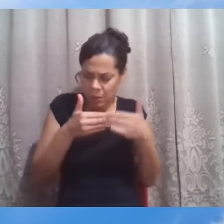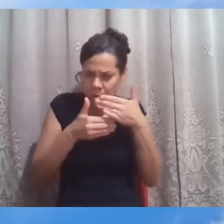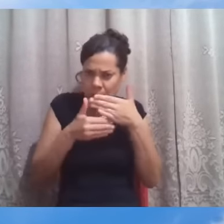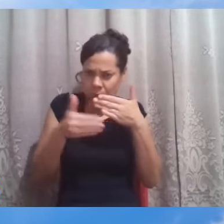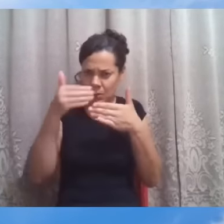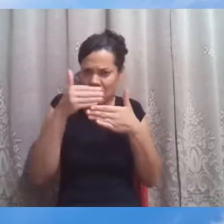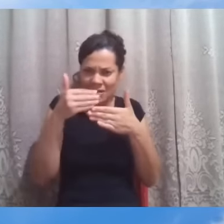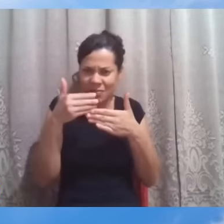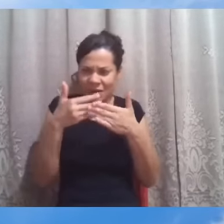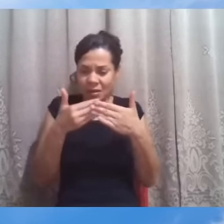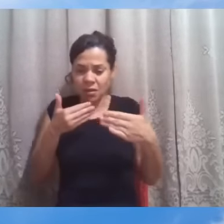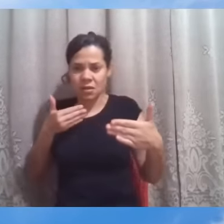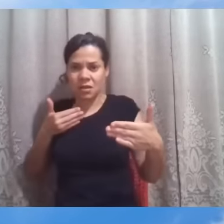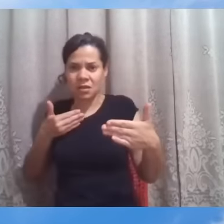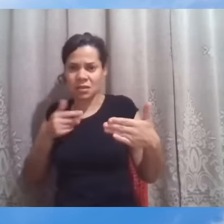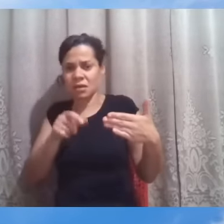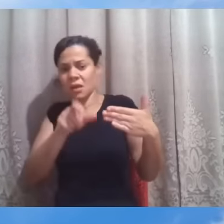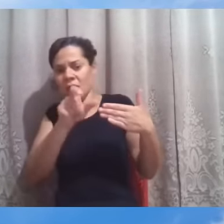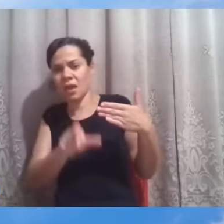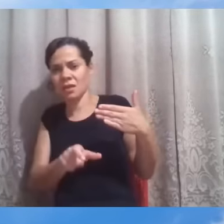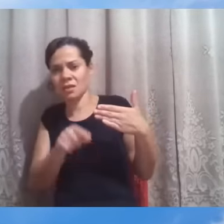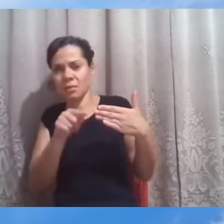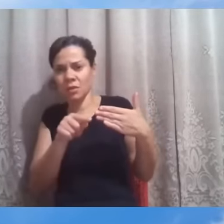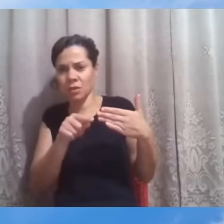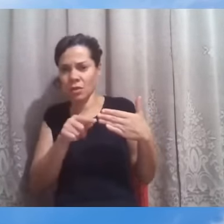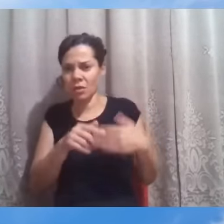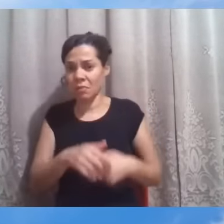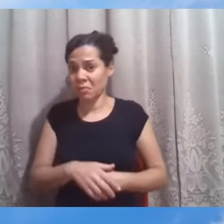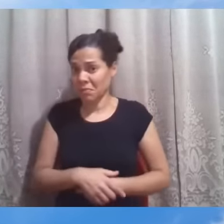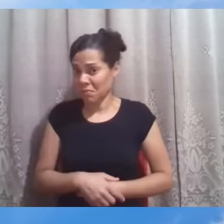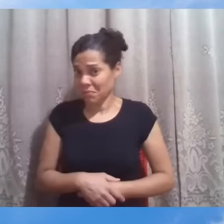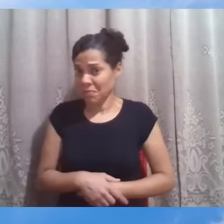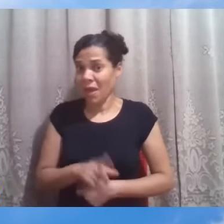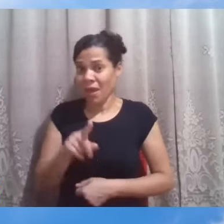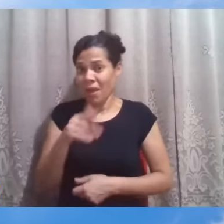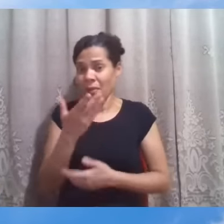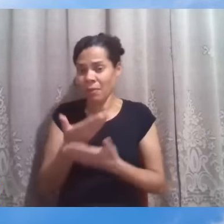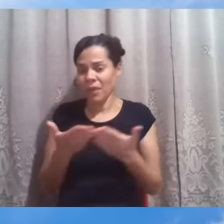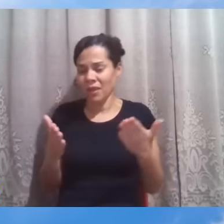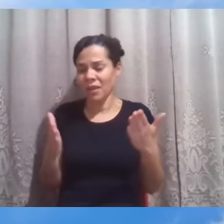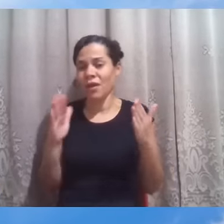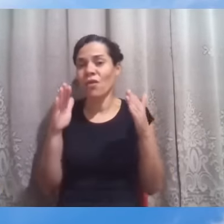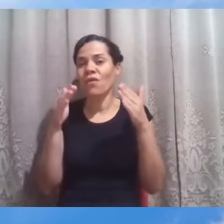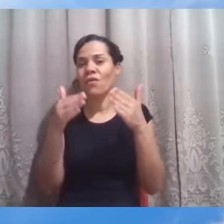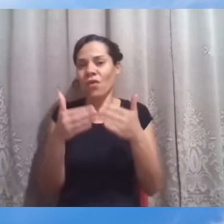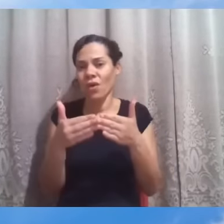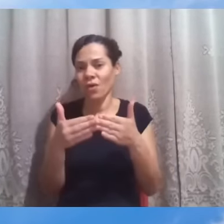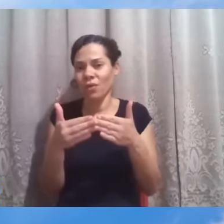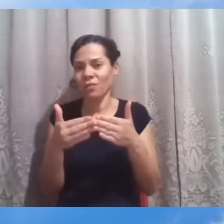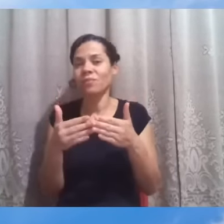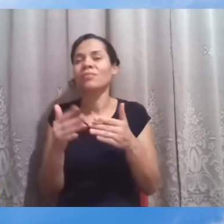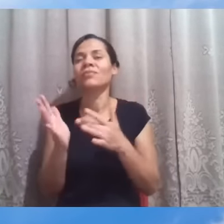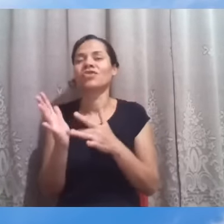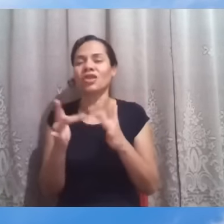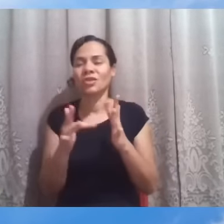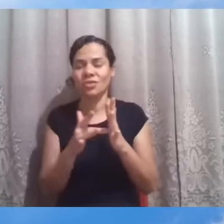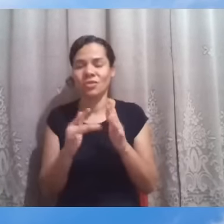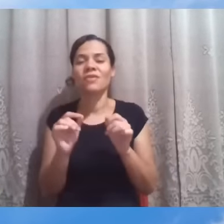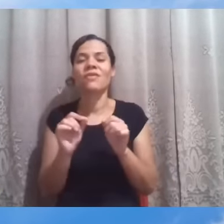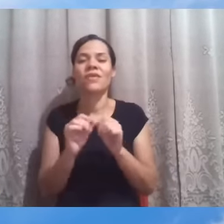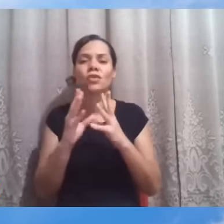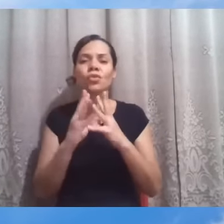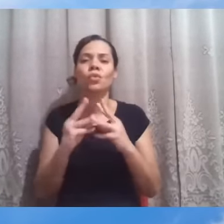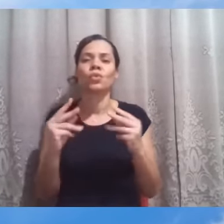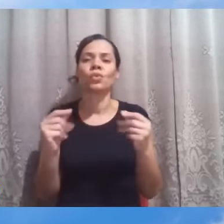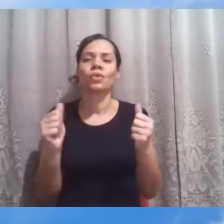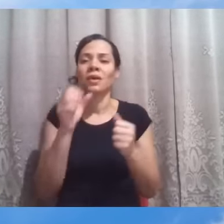que me distancie do outro? É perder o foco. Jesus fez várias vezes, coros no sábado, que era justamente